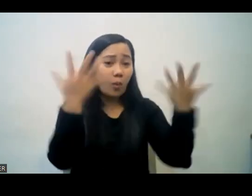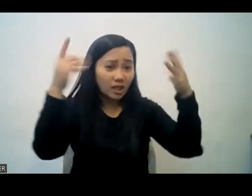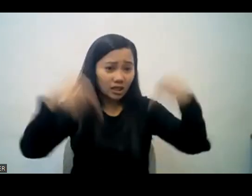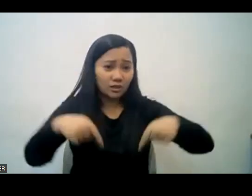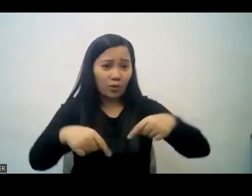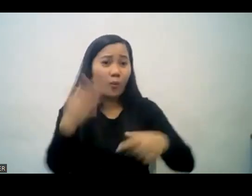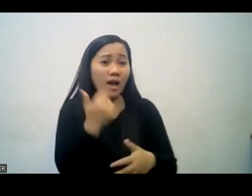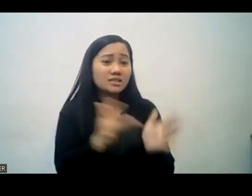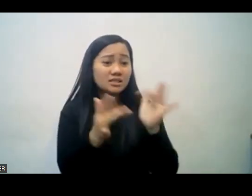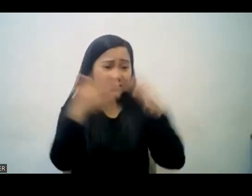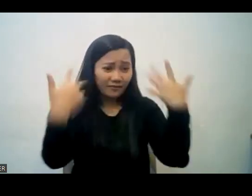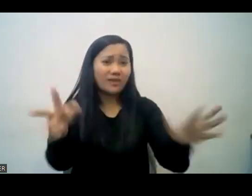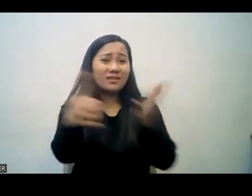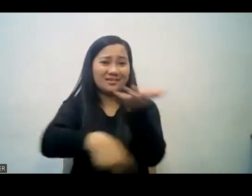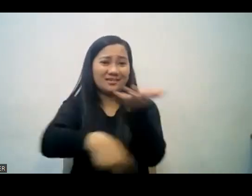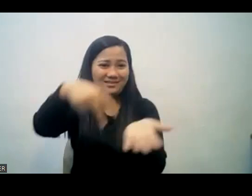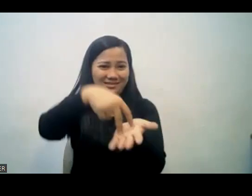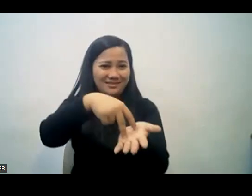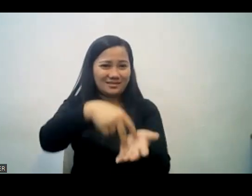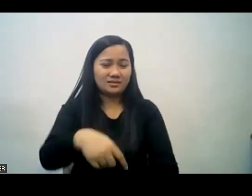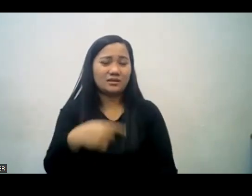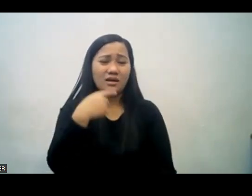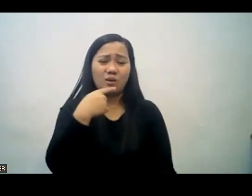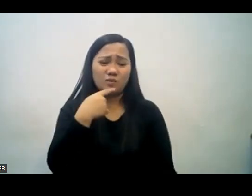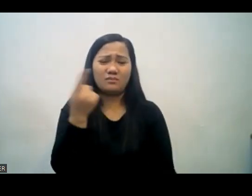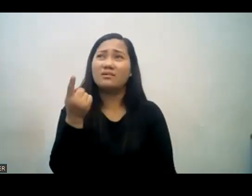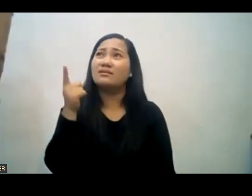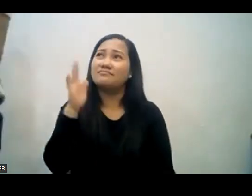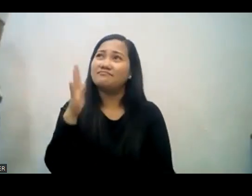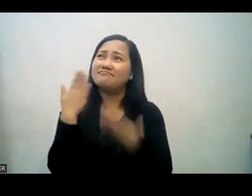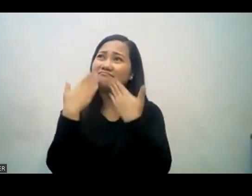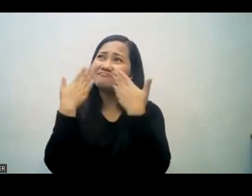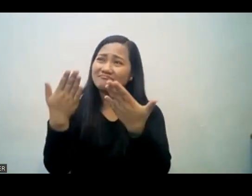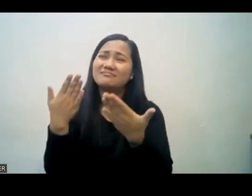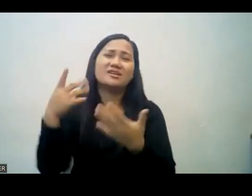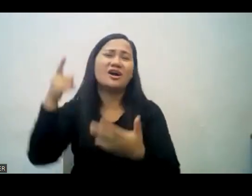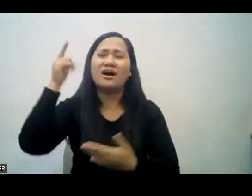and thank you thank you god jesus has paid my sin debt